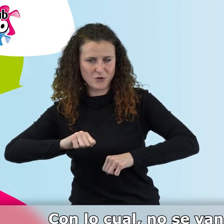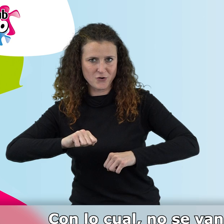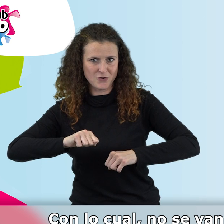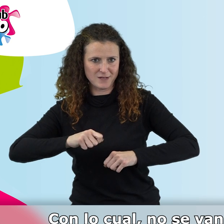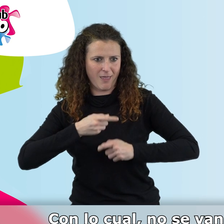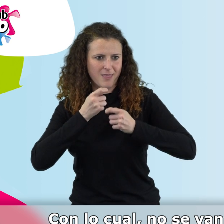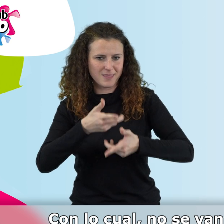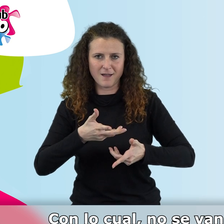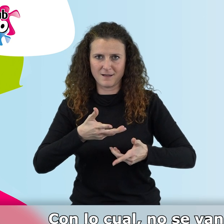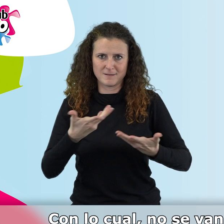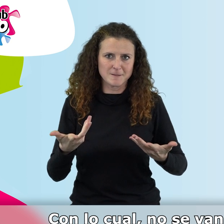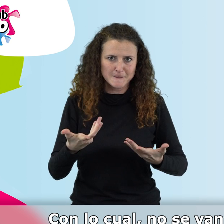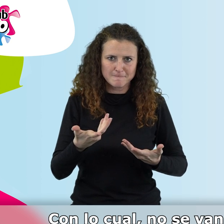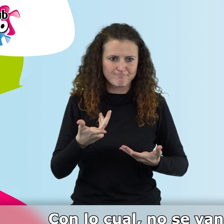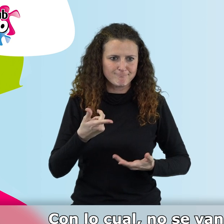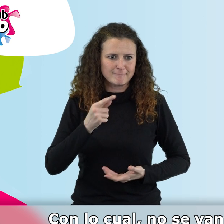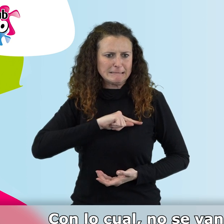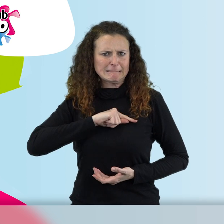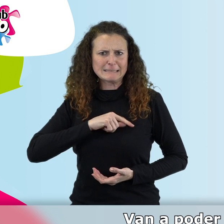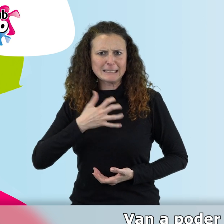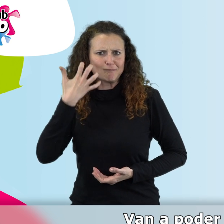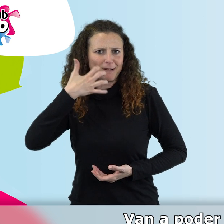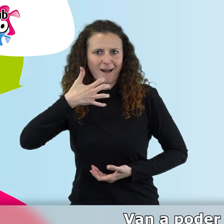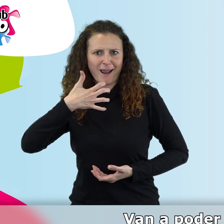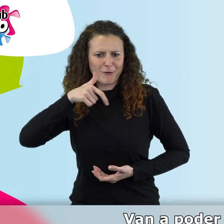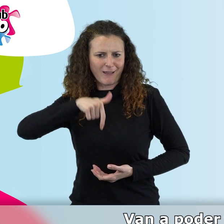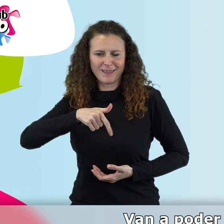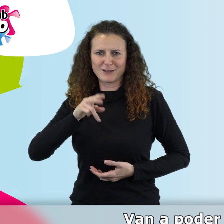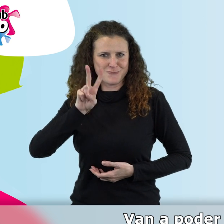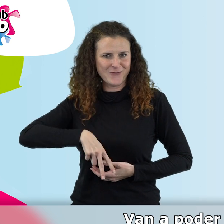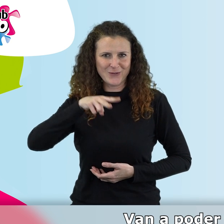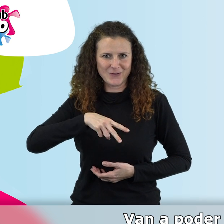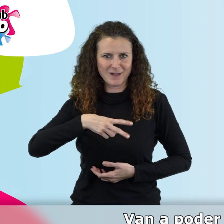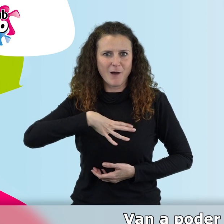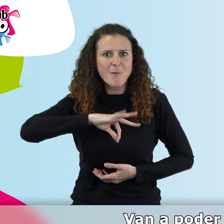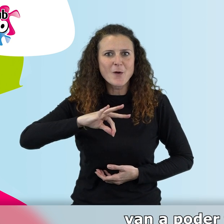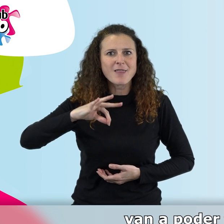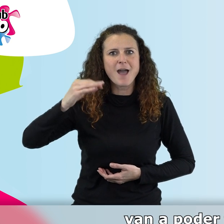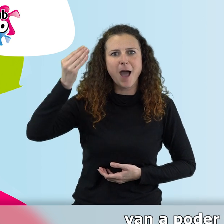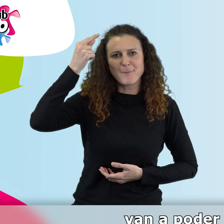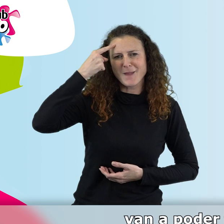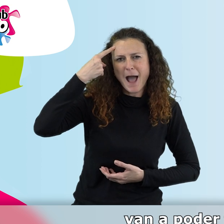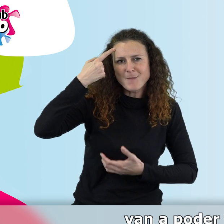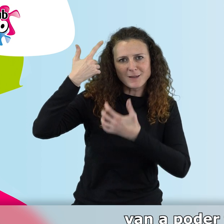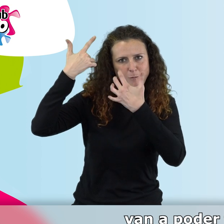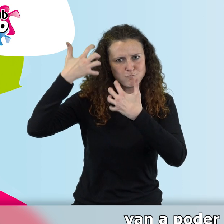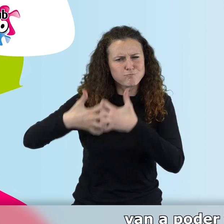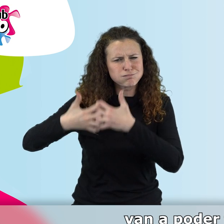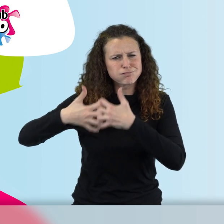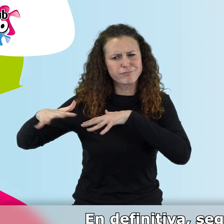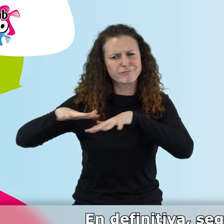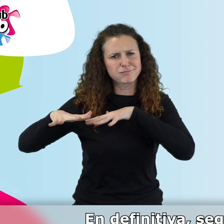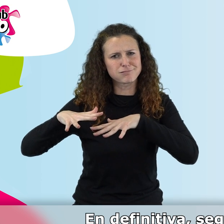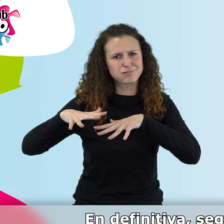con lo cual no se van a sentir nunca extraños aquí, van a poder tener la mente más activa, van a poder tener más relaciones